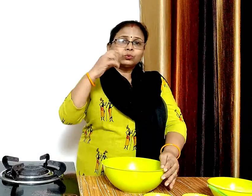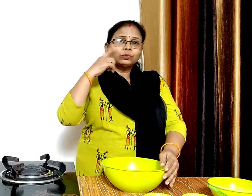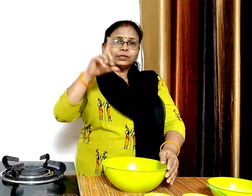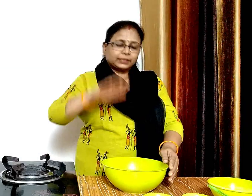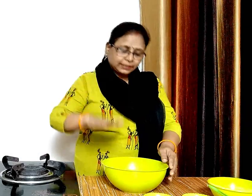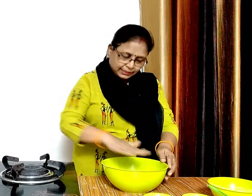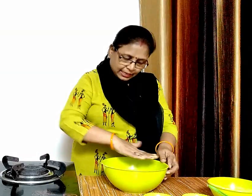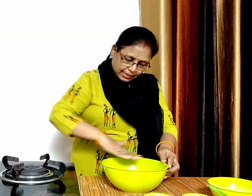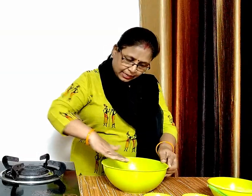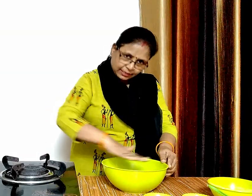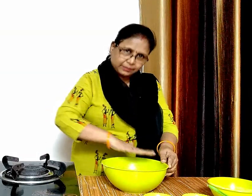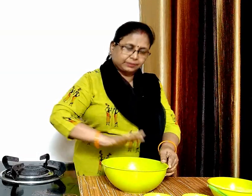दो पे थोड़ा सा तेल लगाएंगे